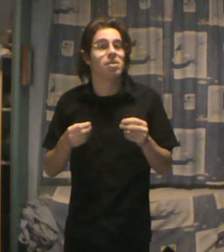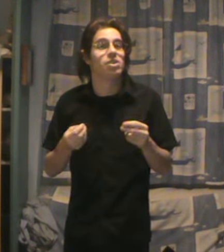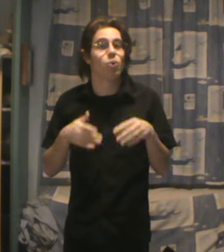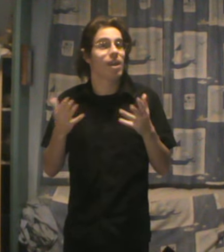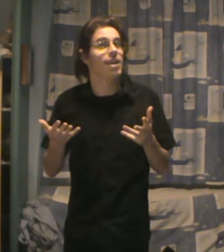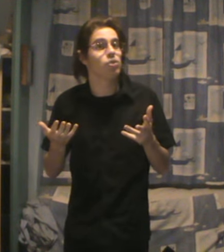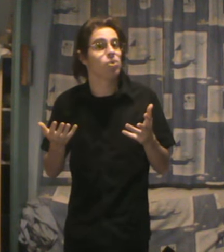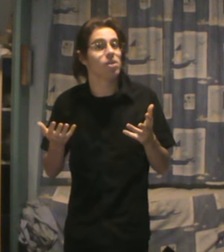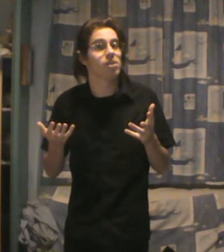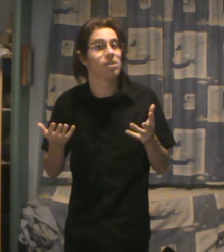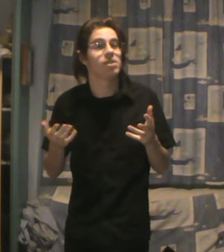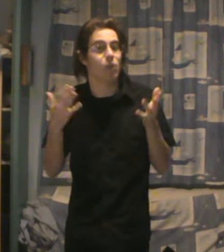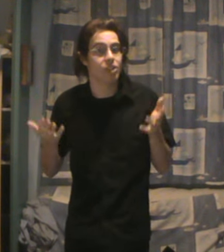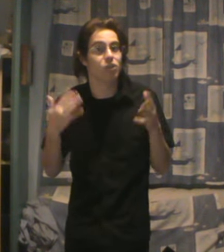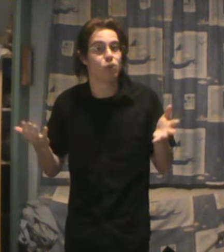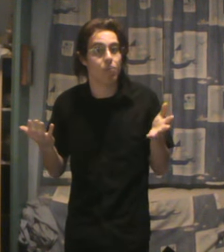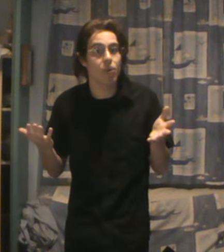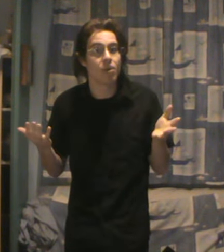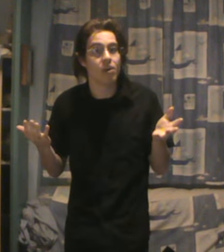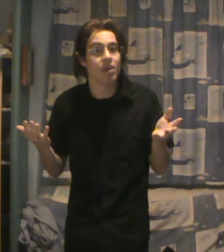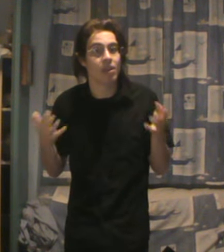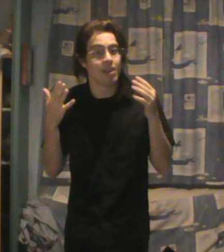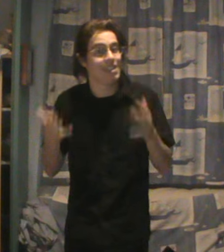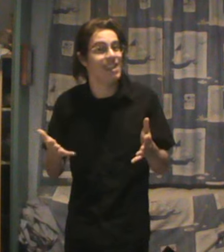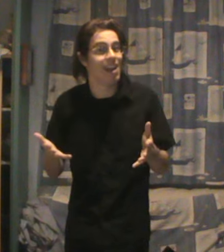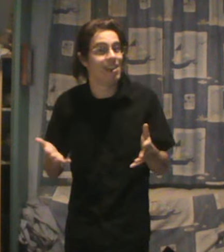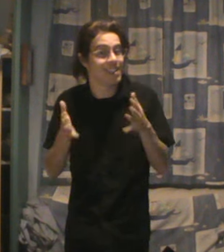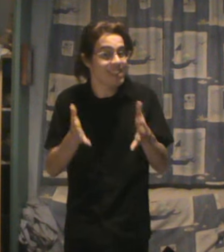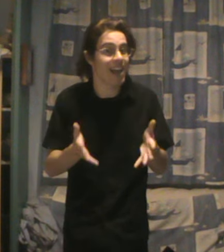si on caricature sa logique jusqu'au bout, c'est ça, c'est ça.